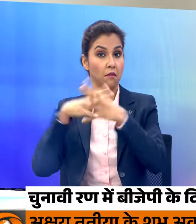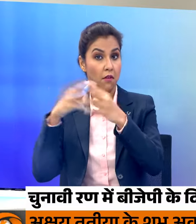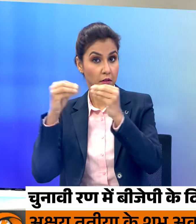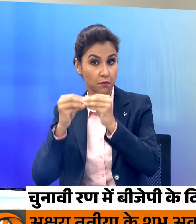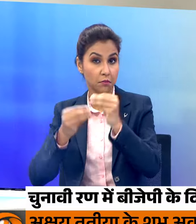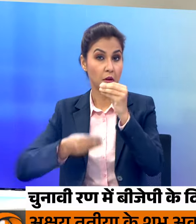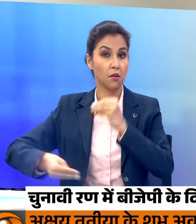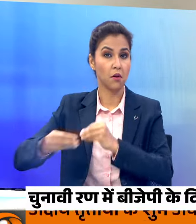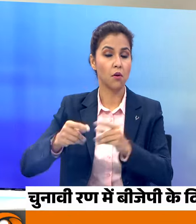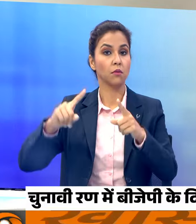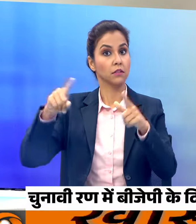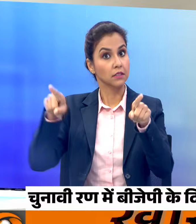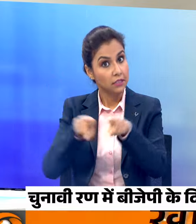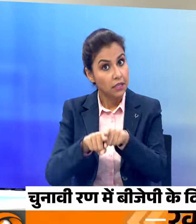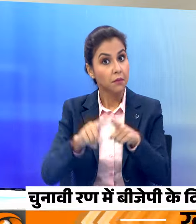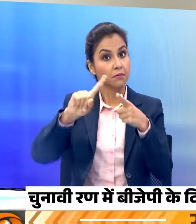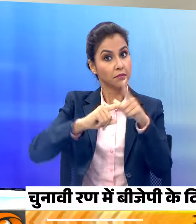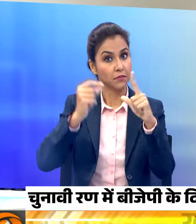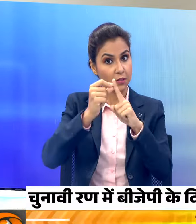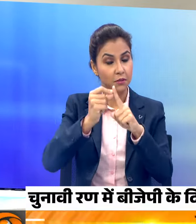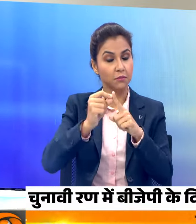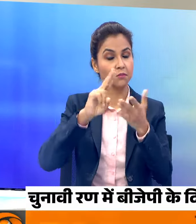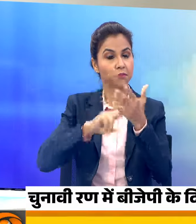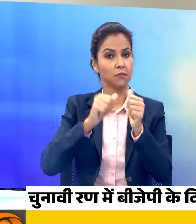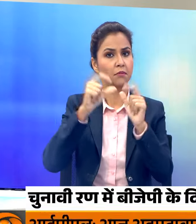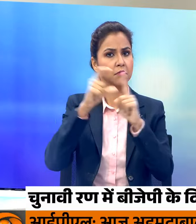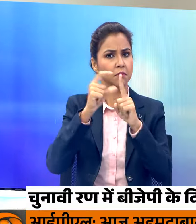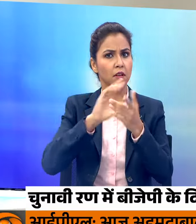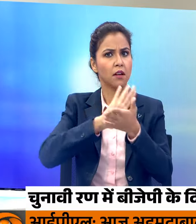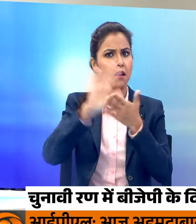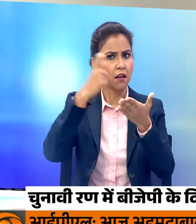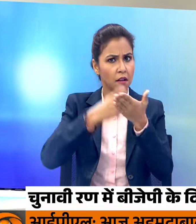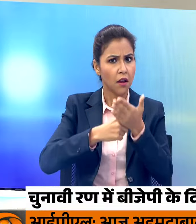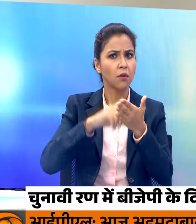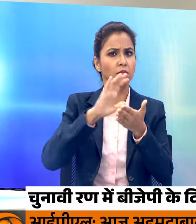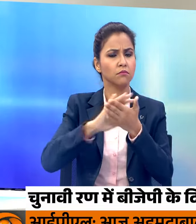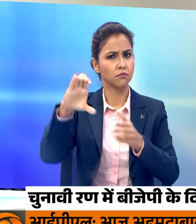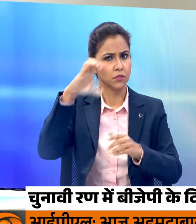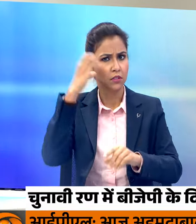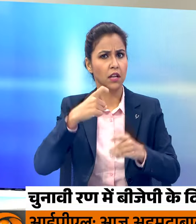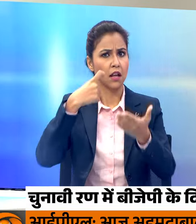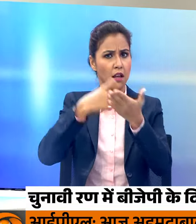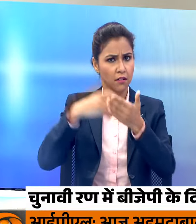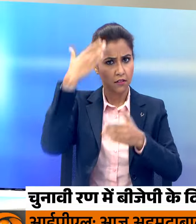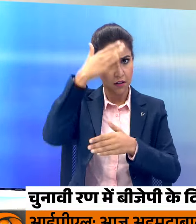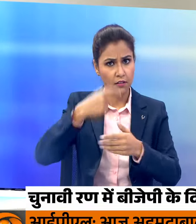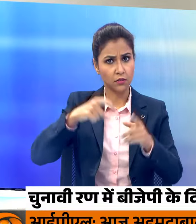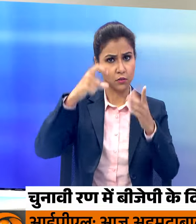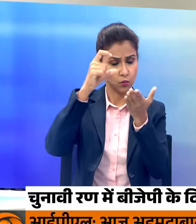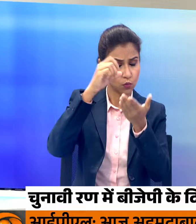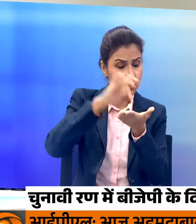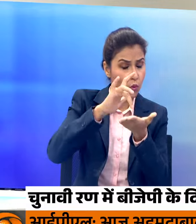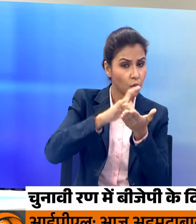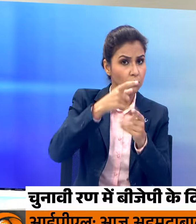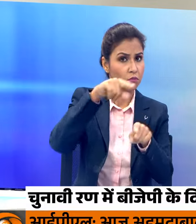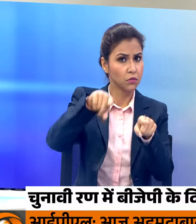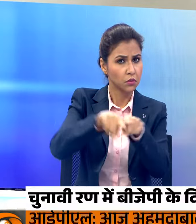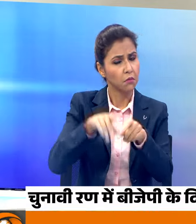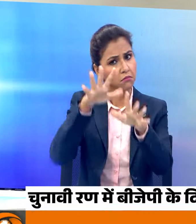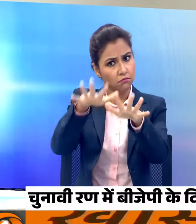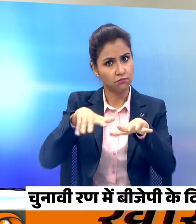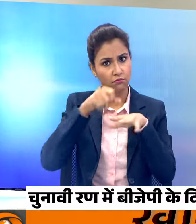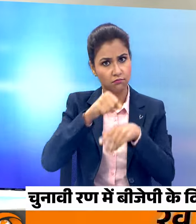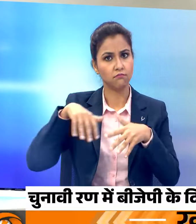नड़ा हर्याना और छंडिगड में सम्हालेंगी कमान राजुनात सिंग दुमका में जन सभा और गोड़ा में करेंगी रोडशोग